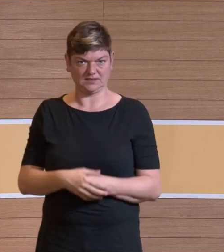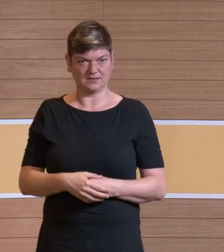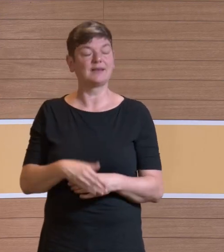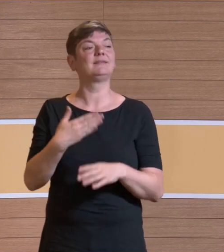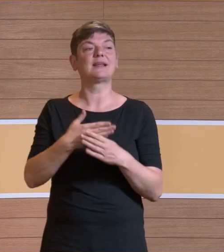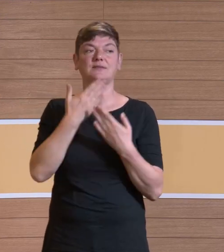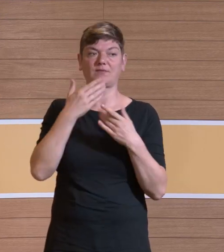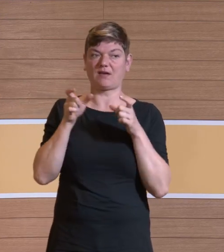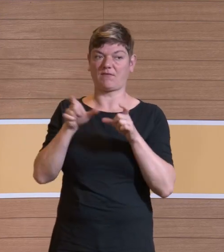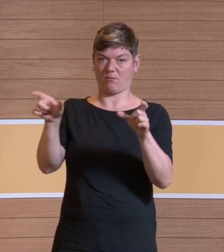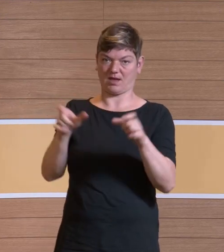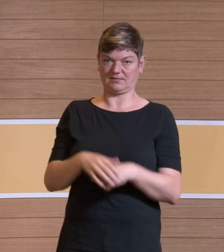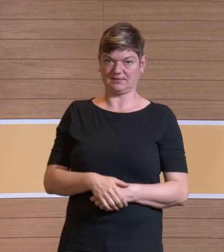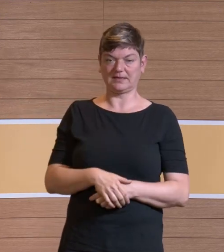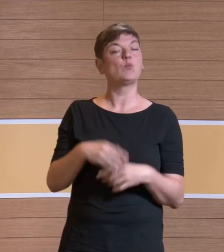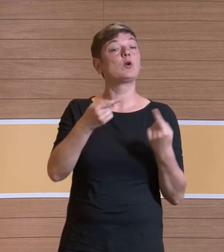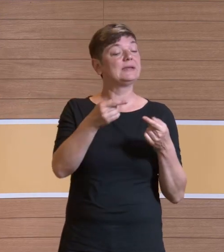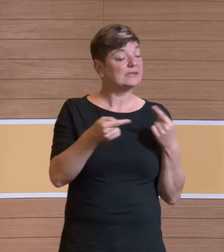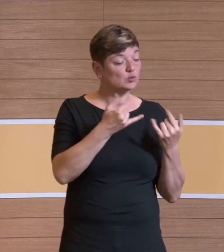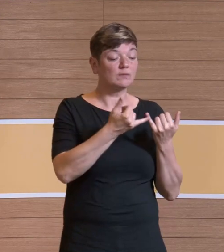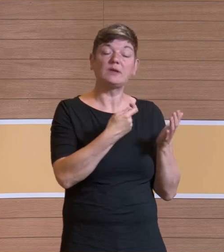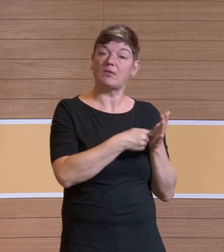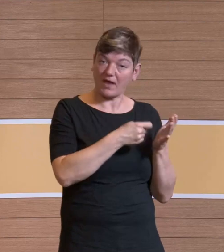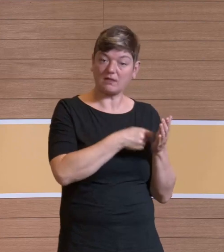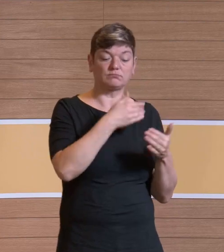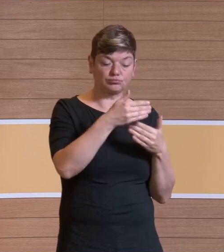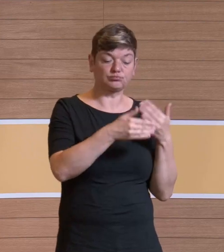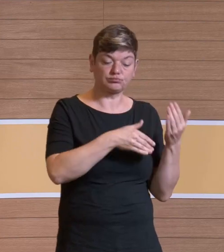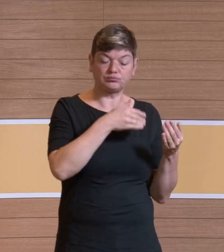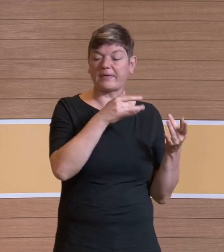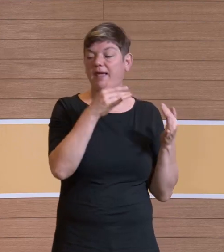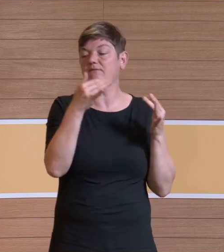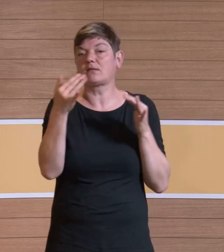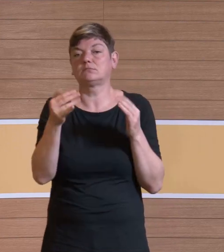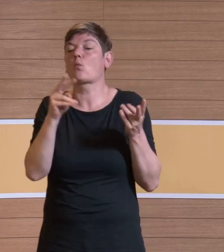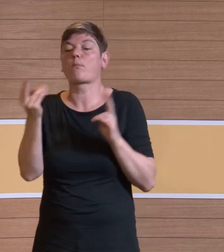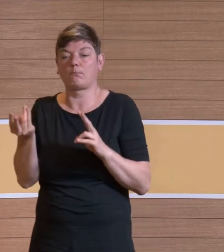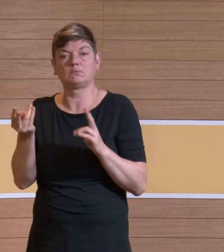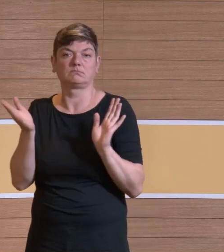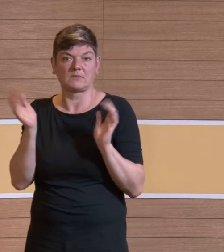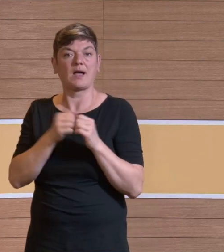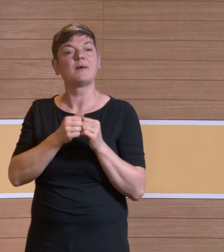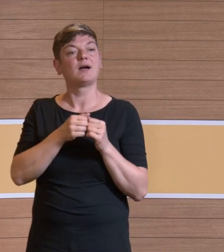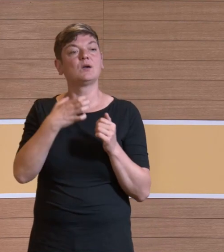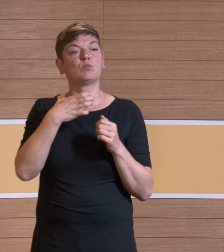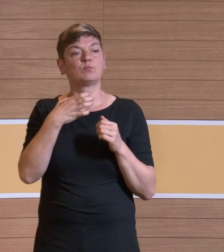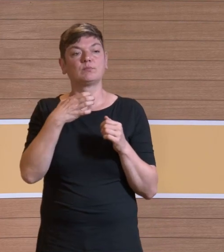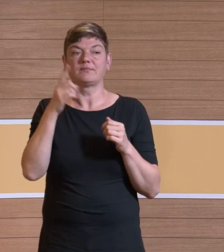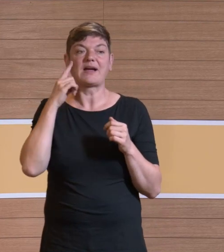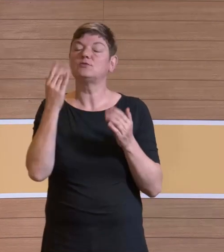führen, wie wir das bewerten, das führt uns in das Nicht-Erkennbare näher, denke ich.